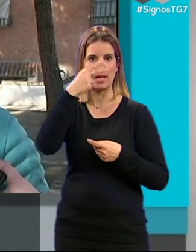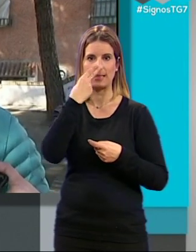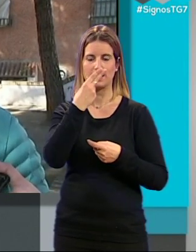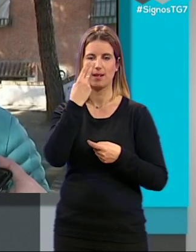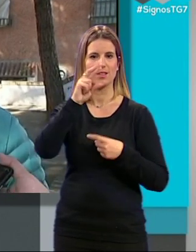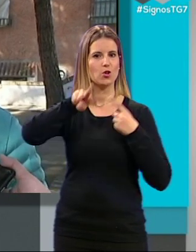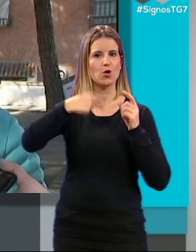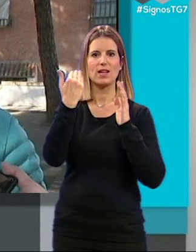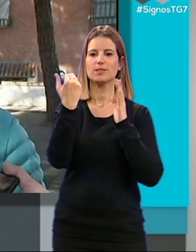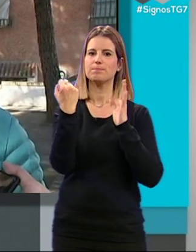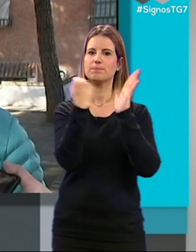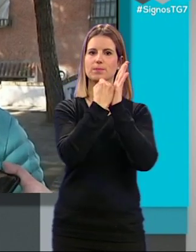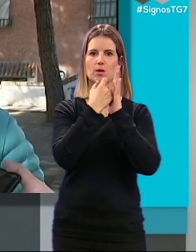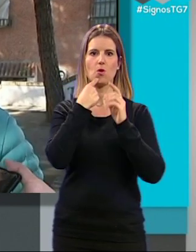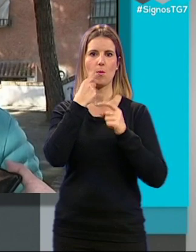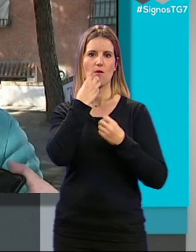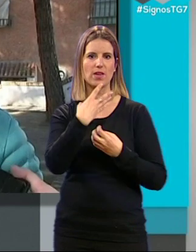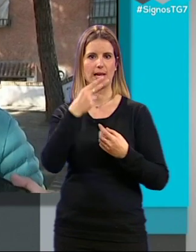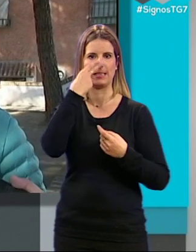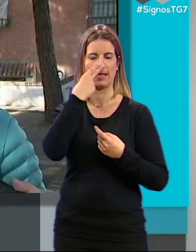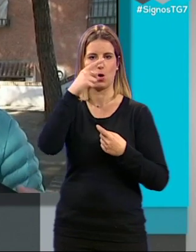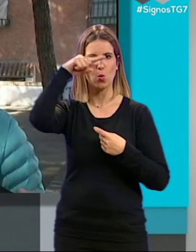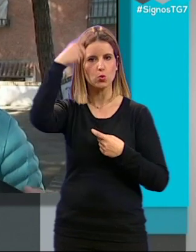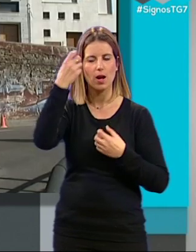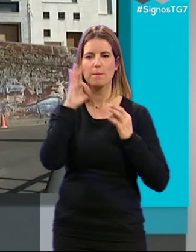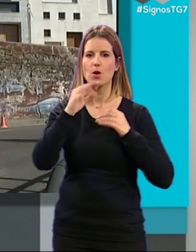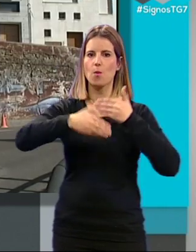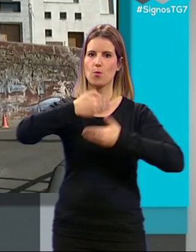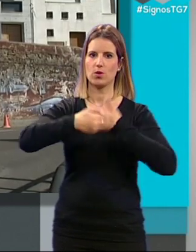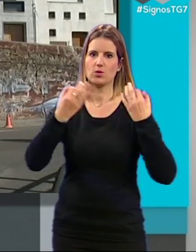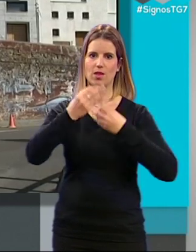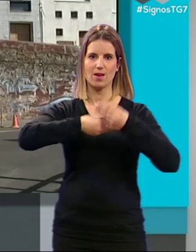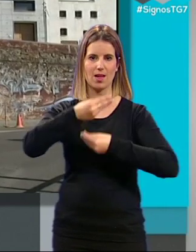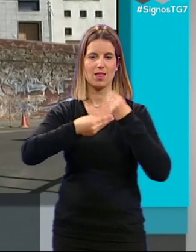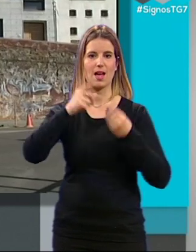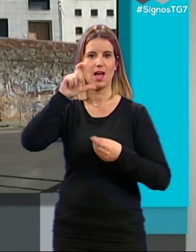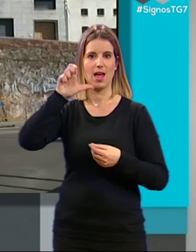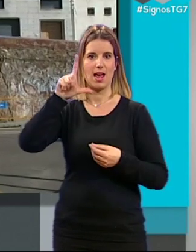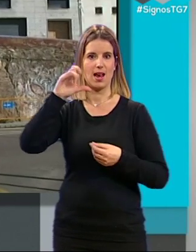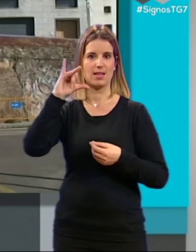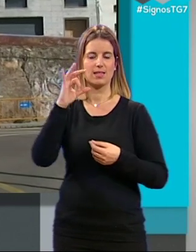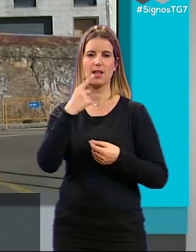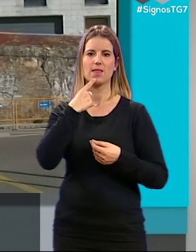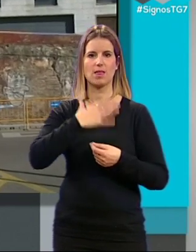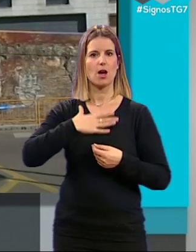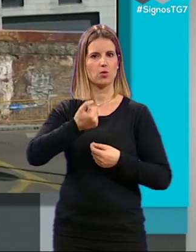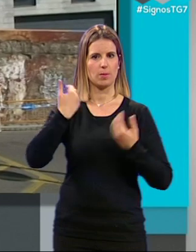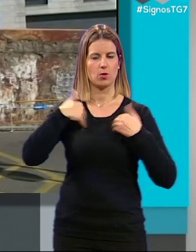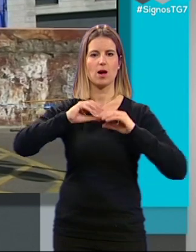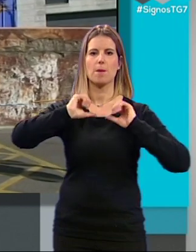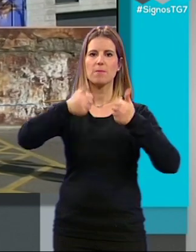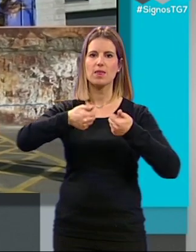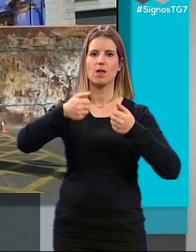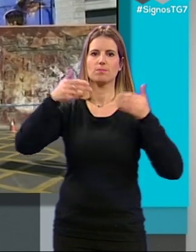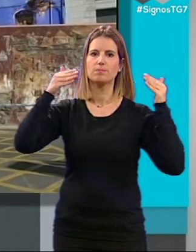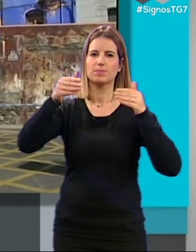está catalogado como bien de interés cultural, pero esto es un proceso que hay que hacer. Cabrerizo, que ha señalado que el consistorio ha comenzado las labores de